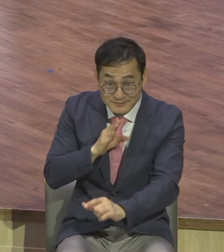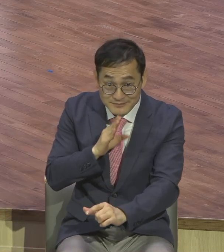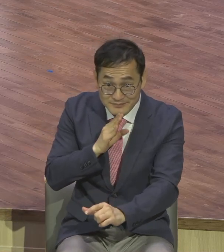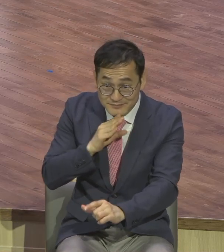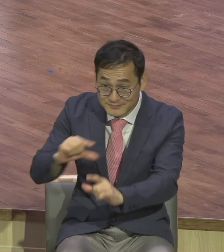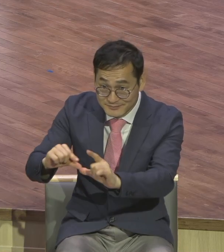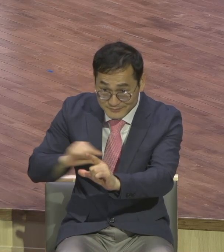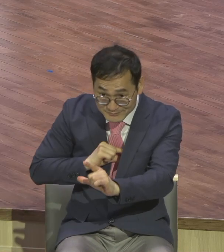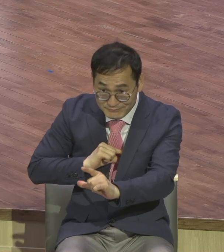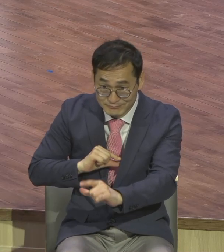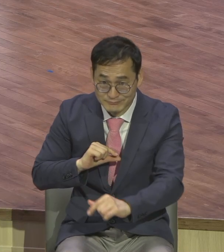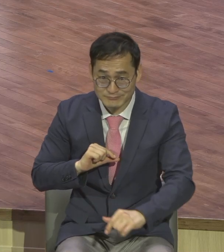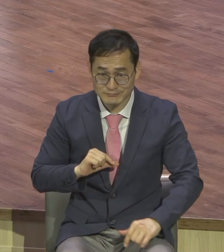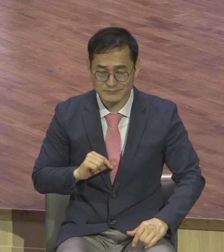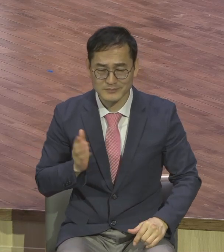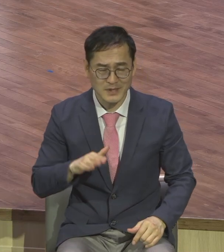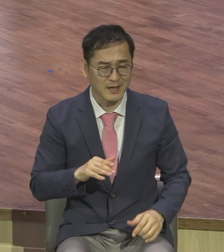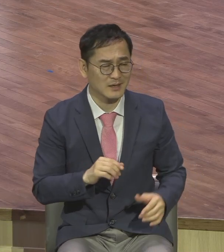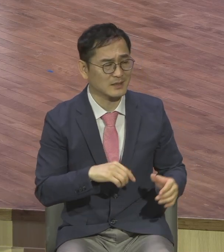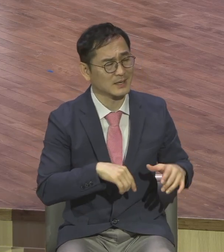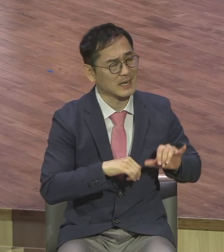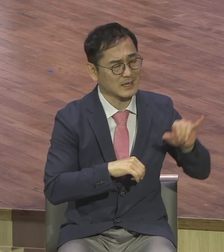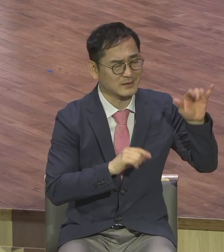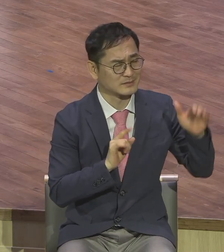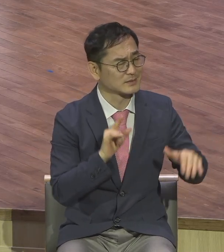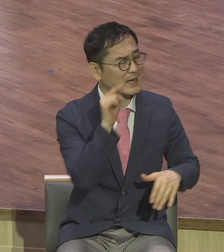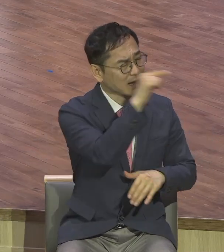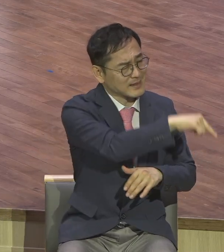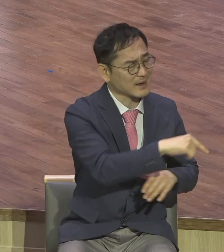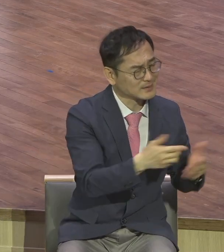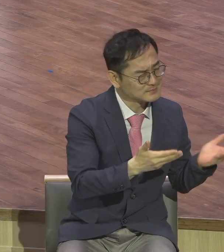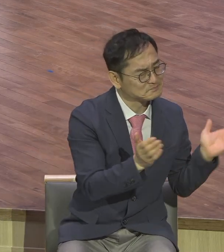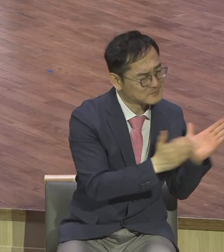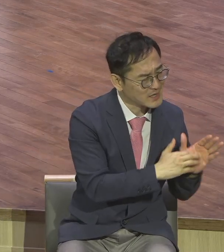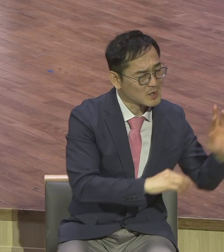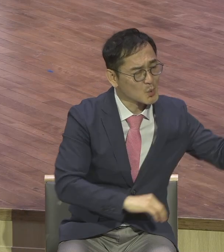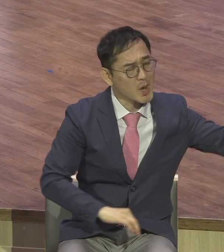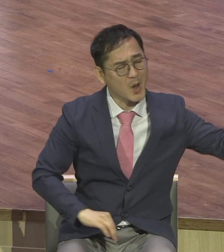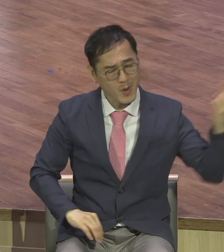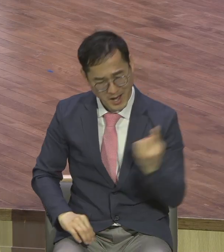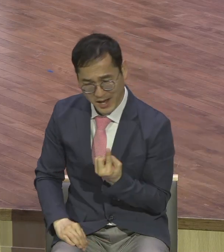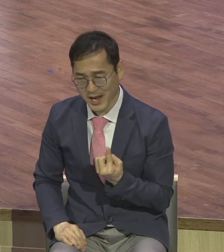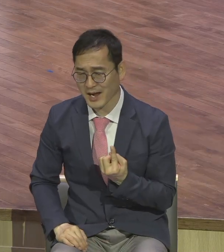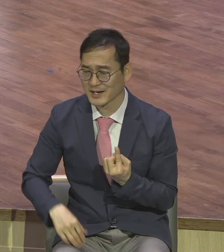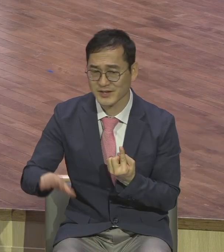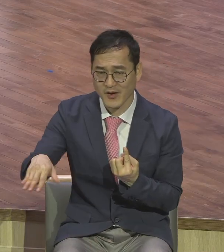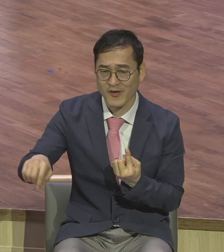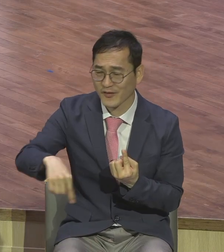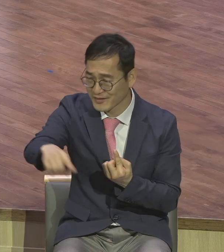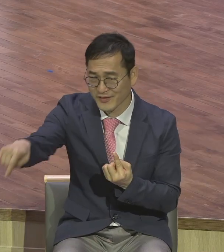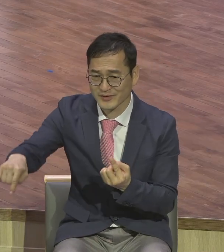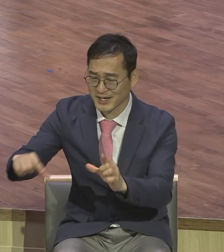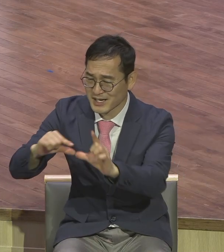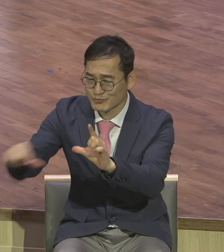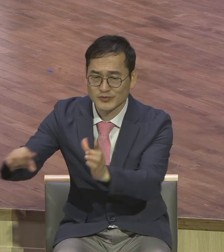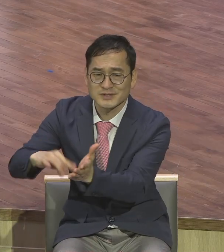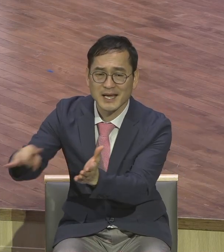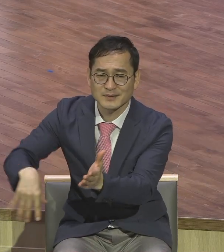열매가 이제 맺혀질 그때에 열매의 일부를 새를 받아야 되잖아요. 새를 받기 위해서